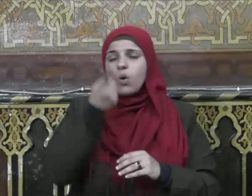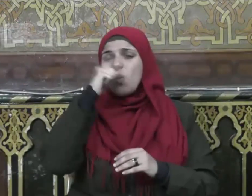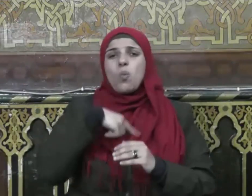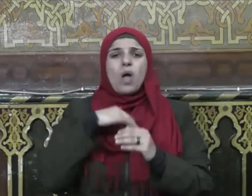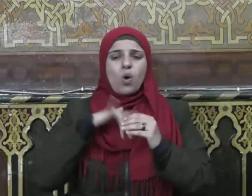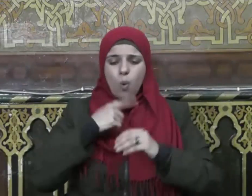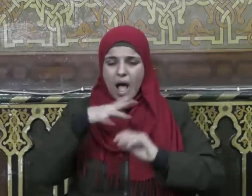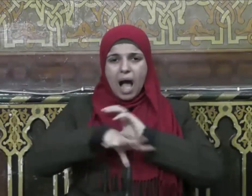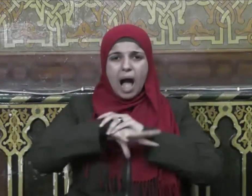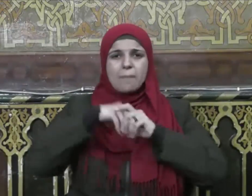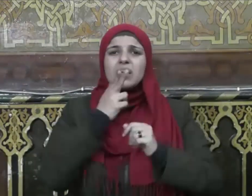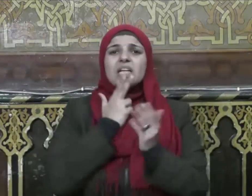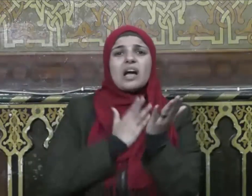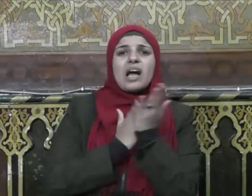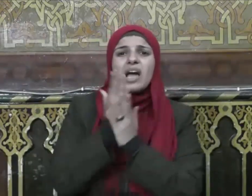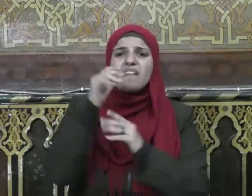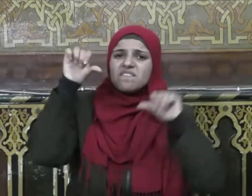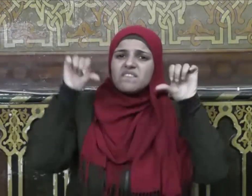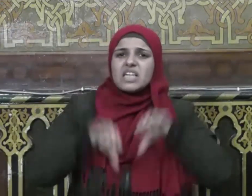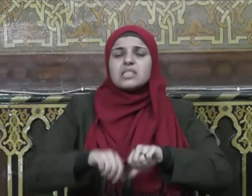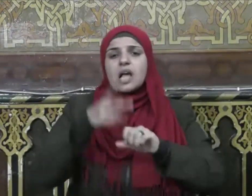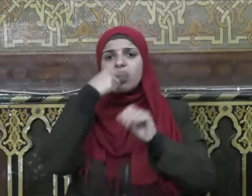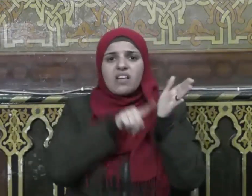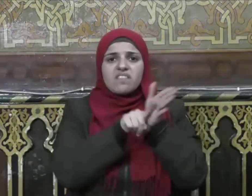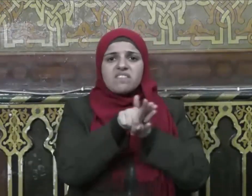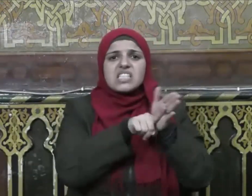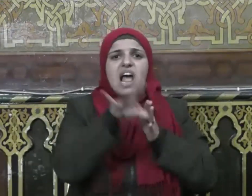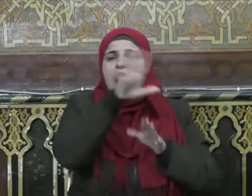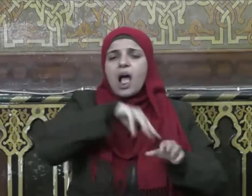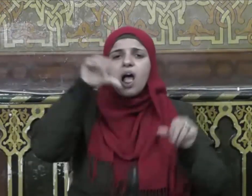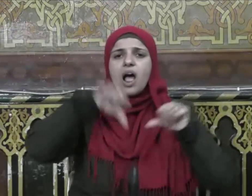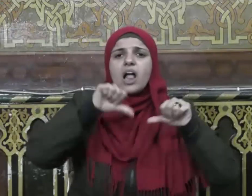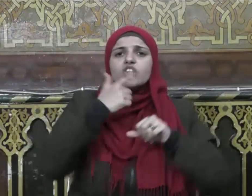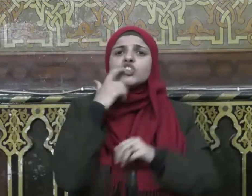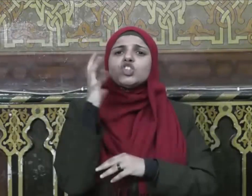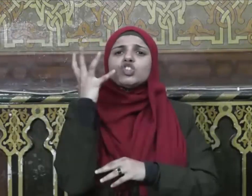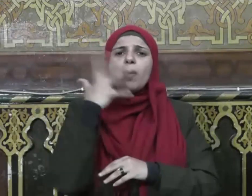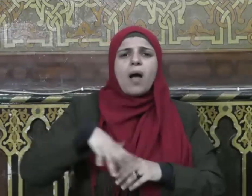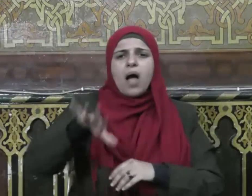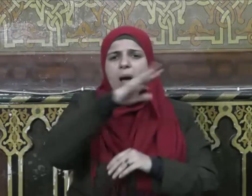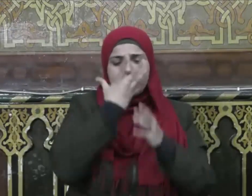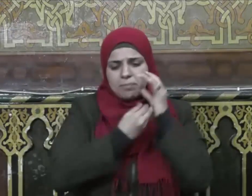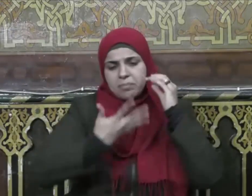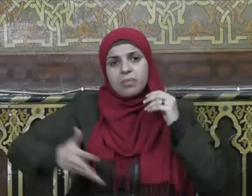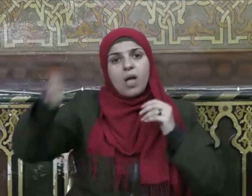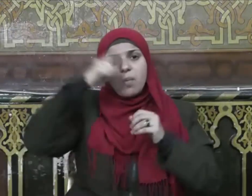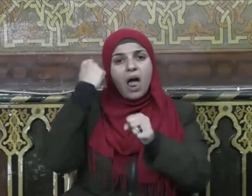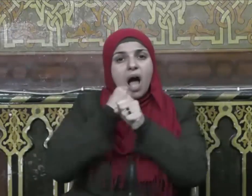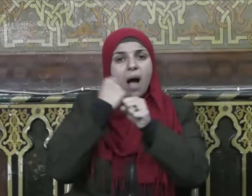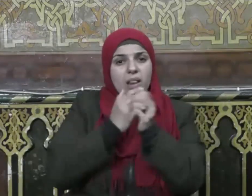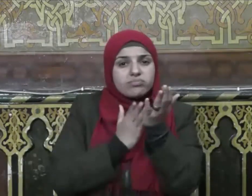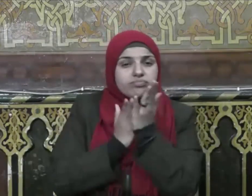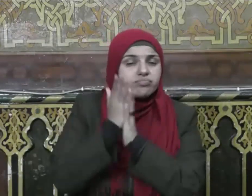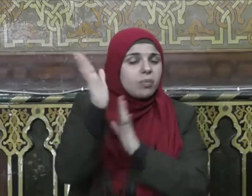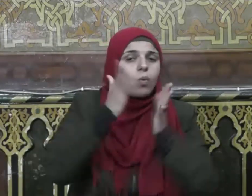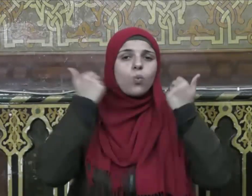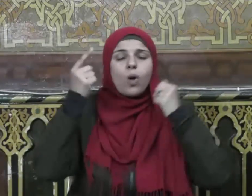الحسنة وتفسد النشأ والشباب وتعطل مسيرة العمل وتروج الشائعات